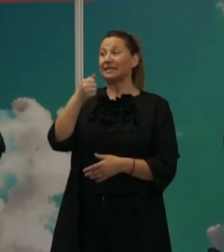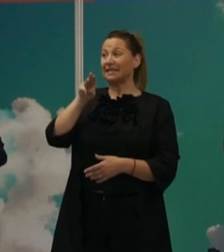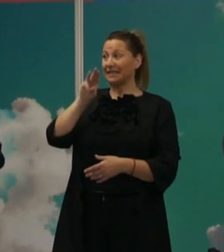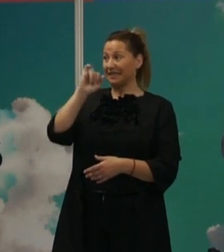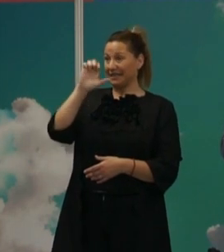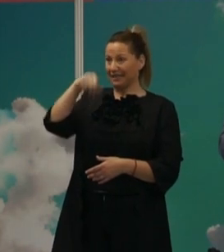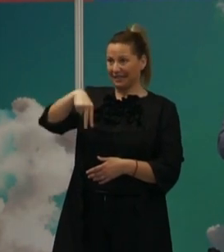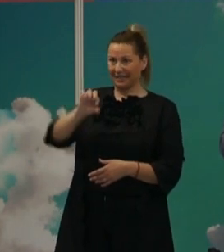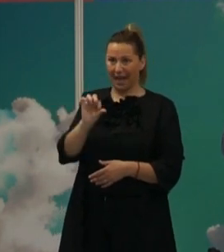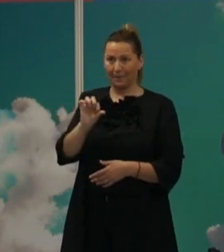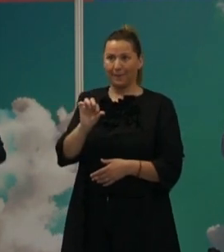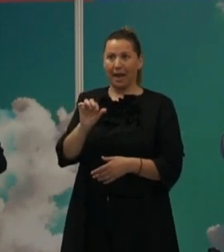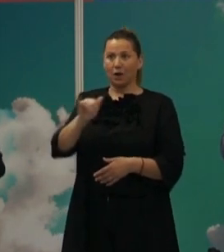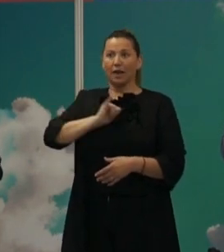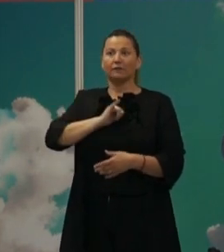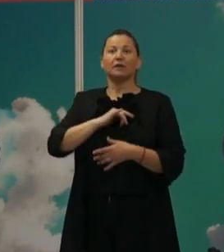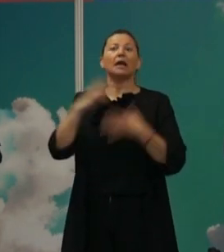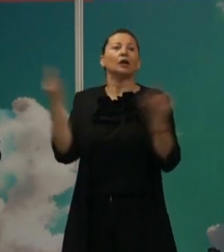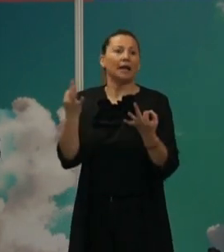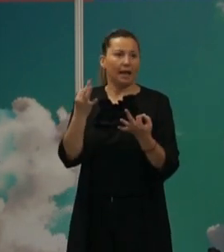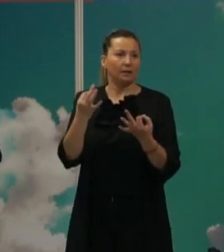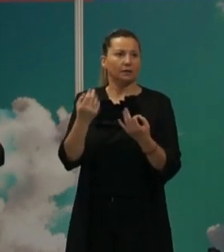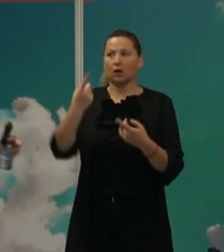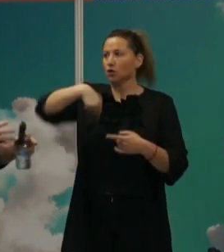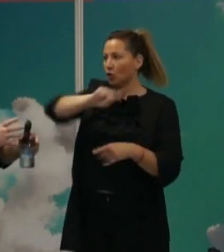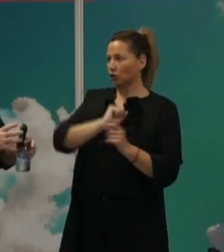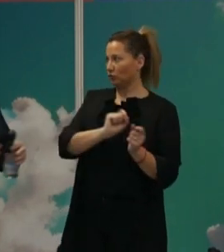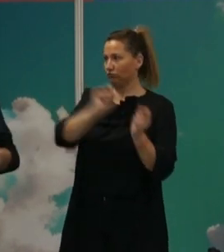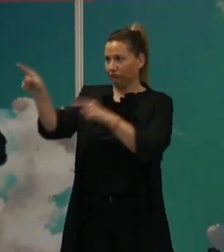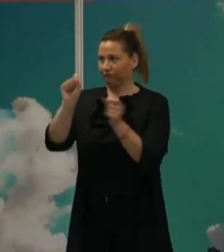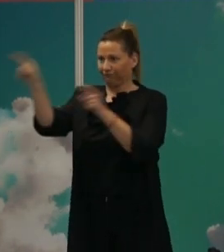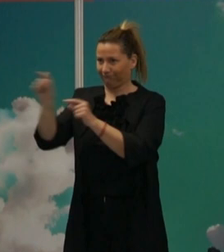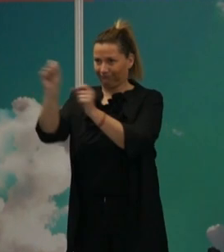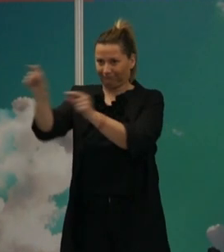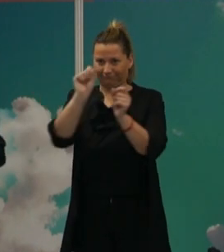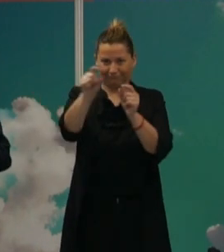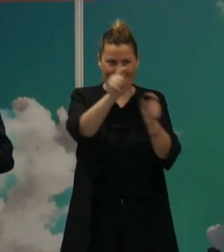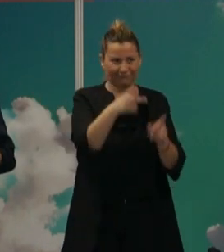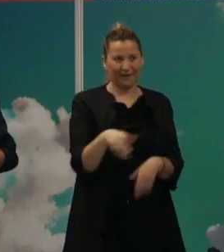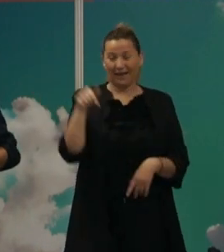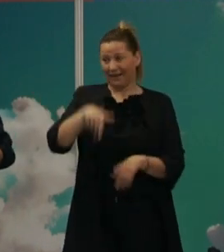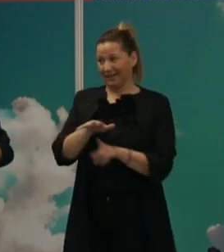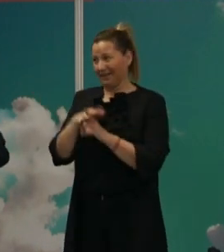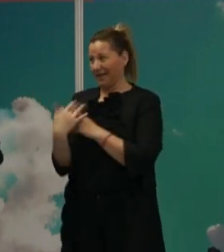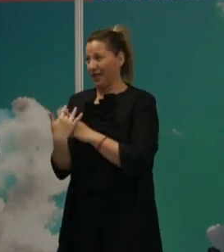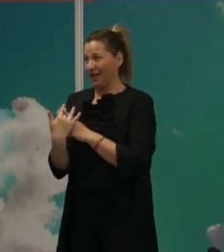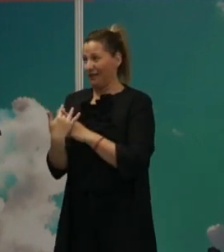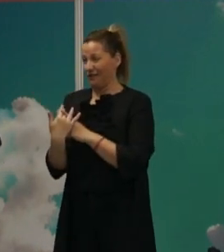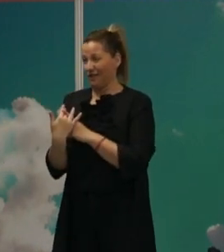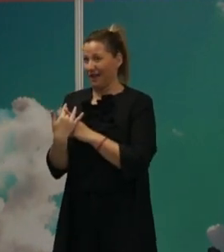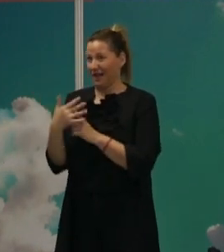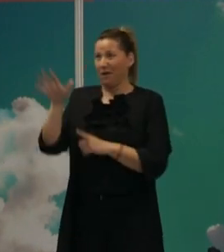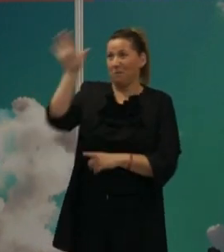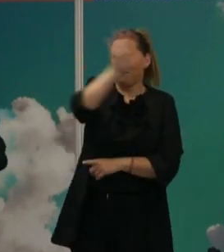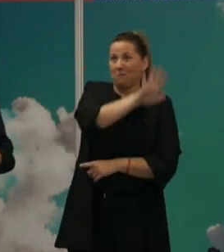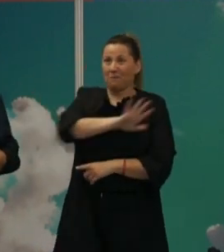enormemente inmigrantes. Es decir, de tal guisa, de tal situación que casi en cualquier parte